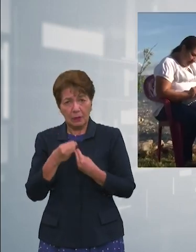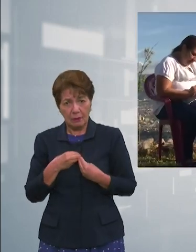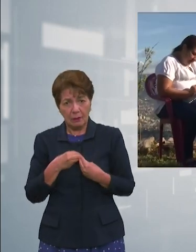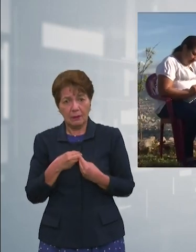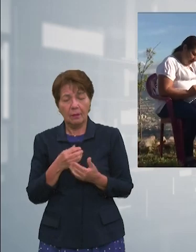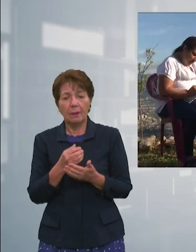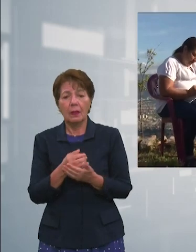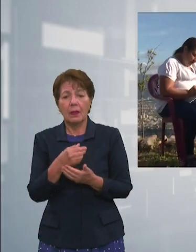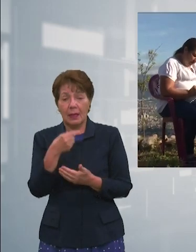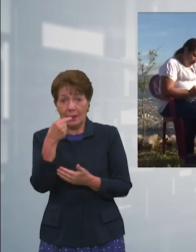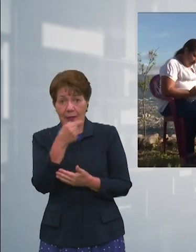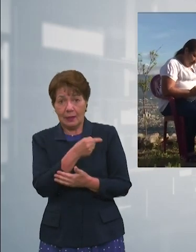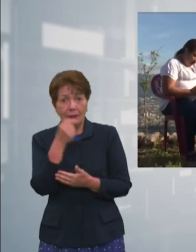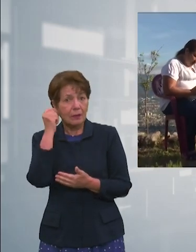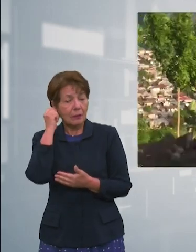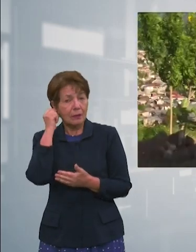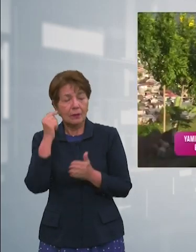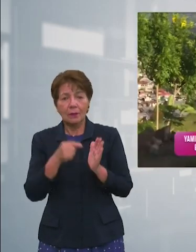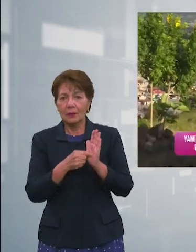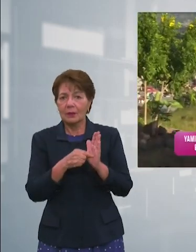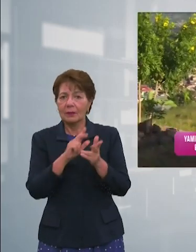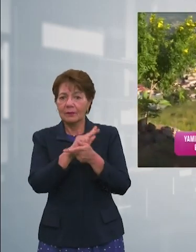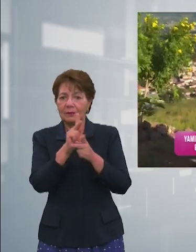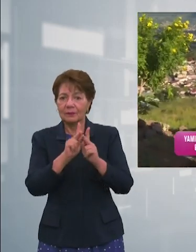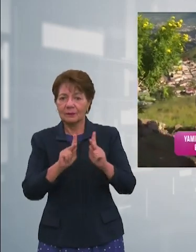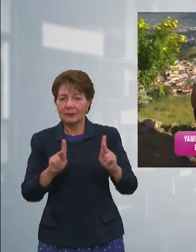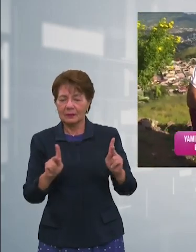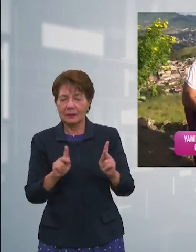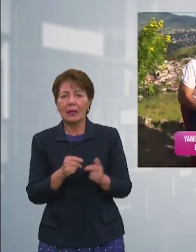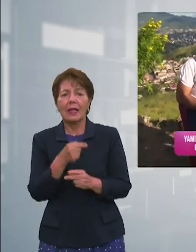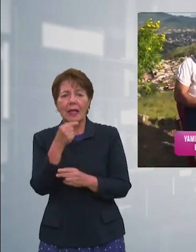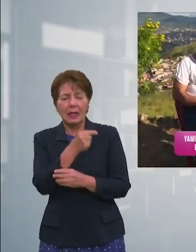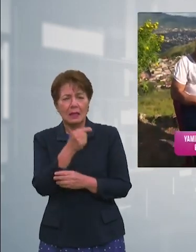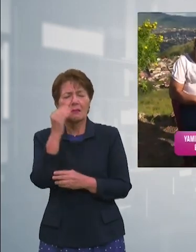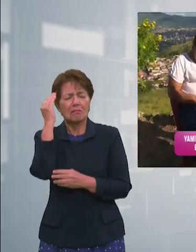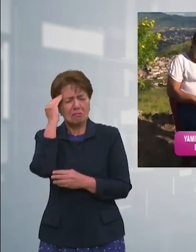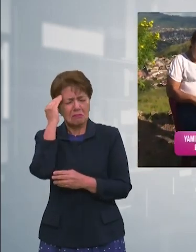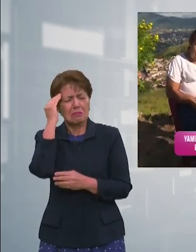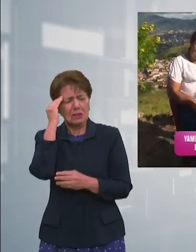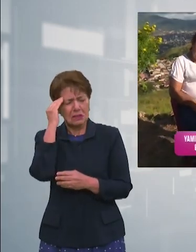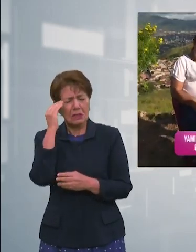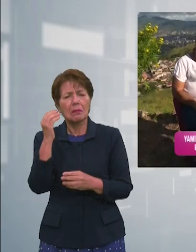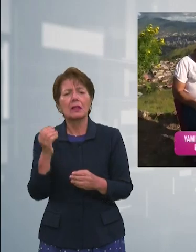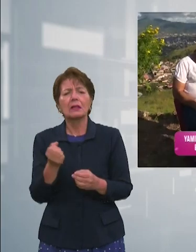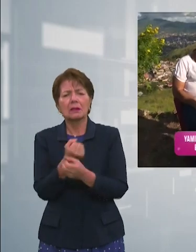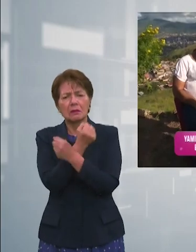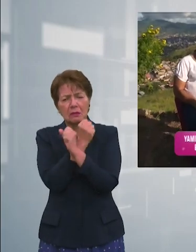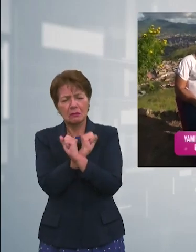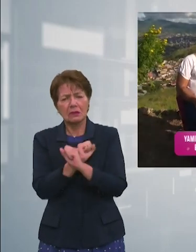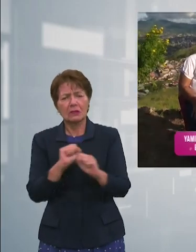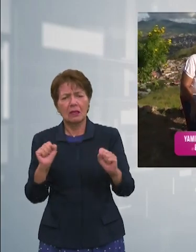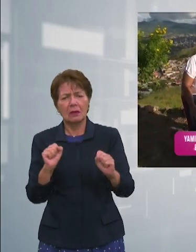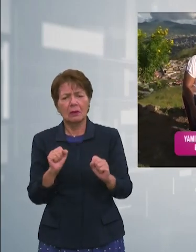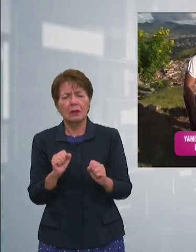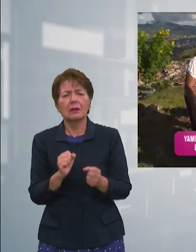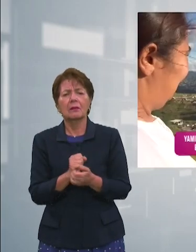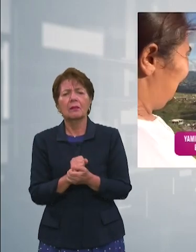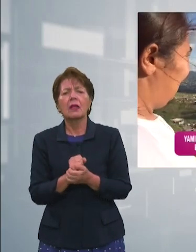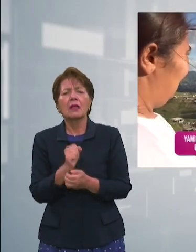Yamilek refleja paz. Ella siempre supo que lograría vencer esta enfermedad, ya que su mirada estaba puesta en